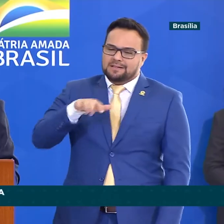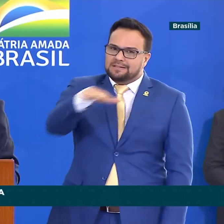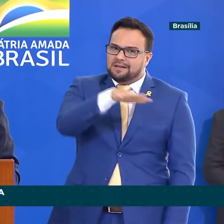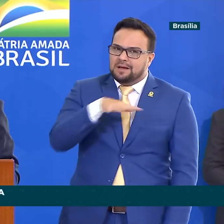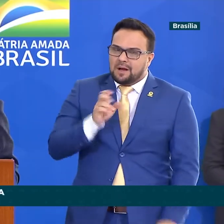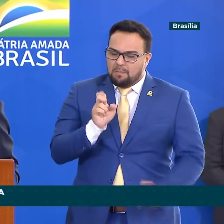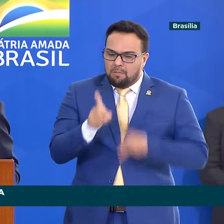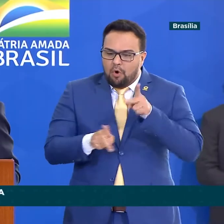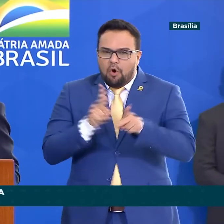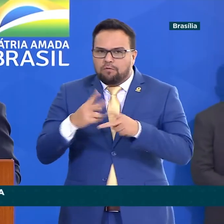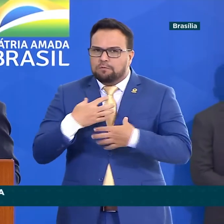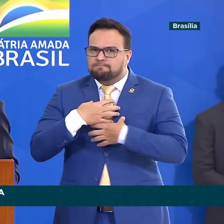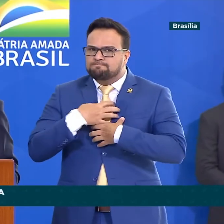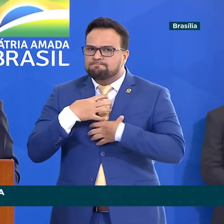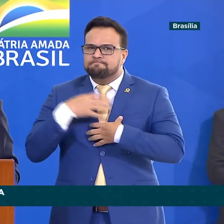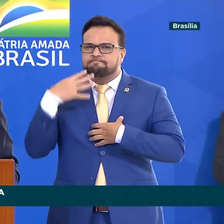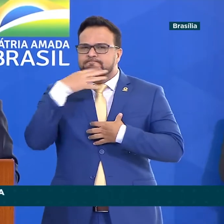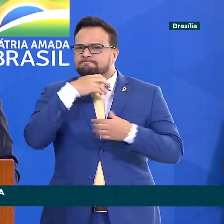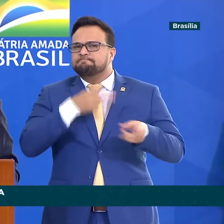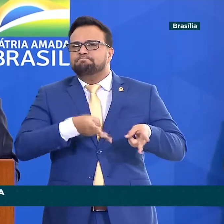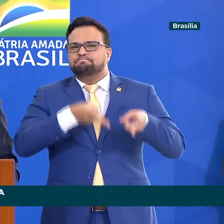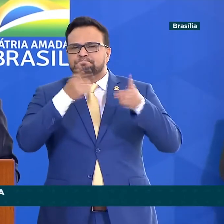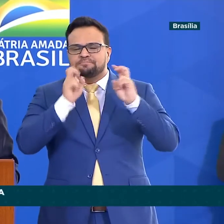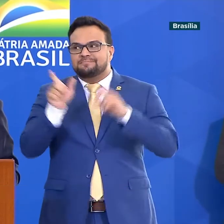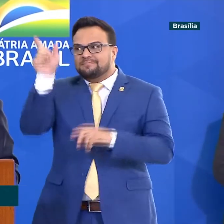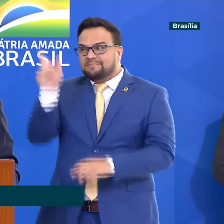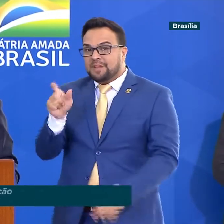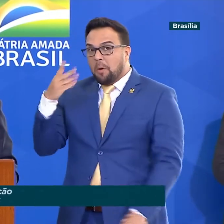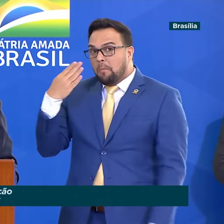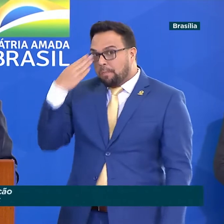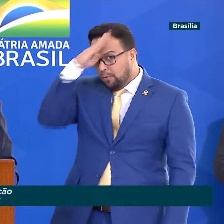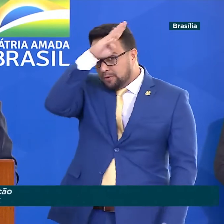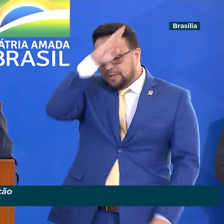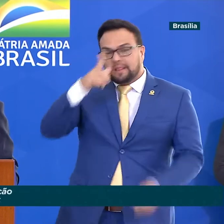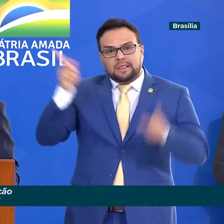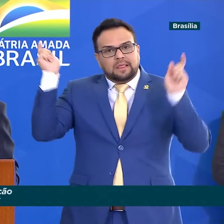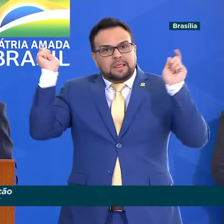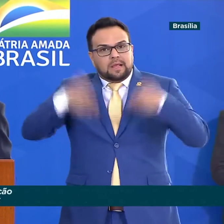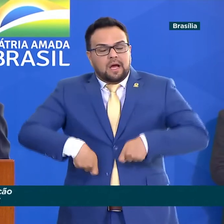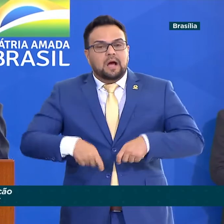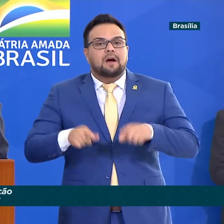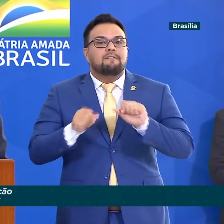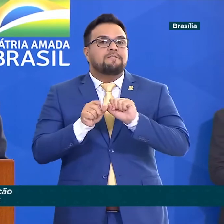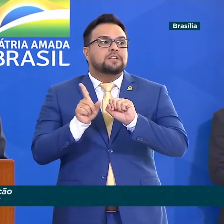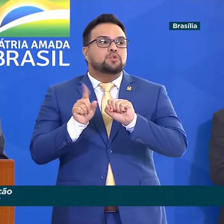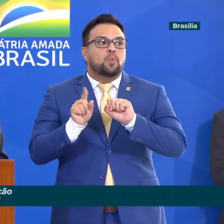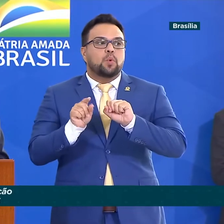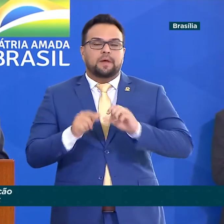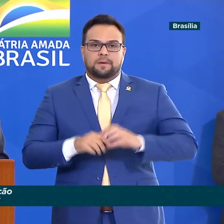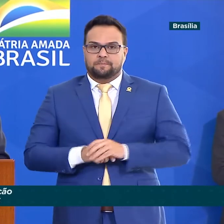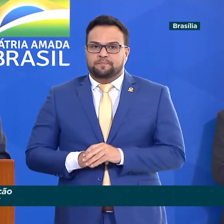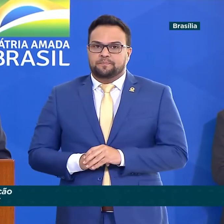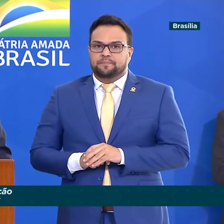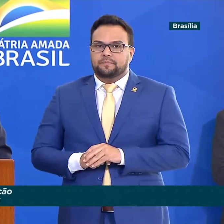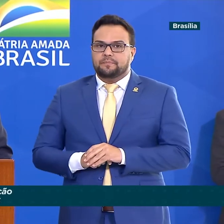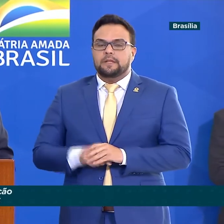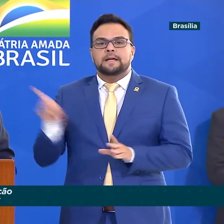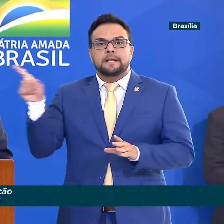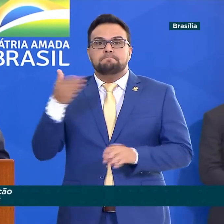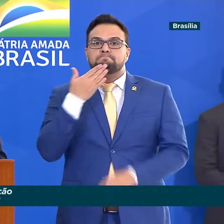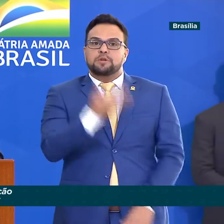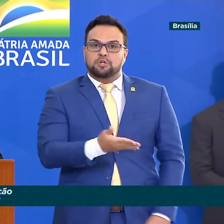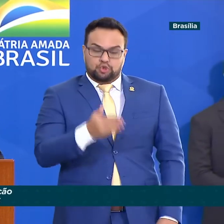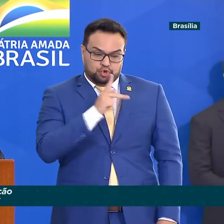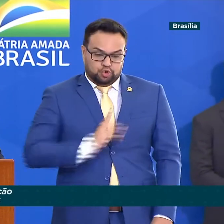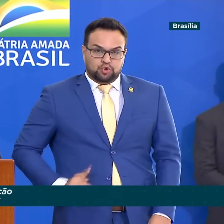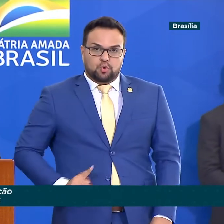as regras da prova de vida. A prova de vida é obrigatória para aposentados, pensionistas e para quem recebe benefícios